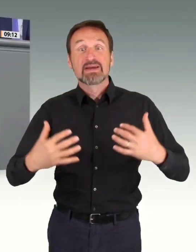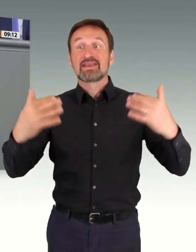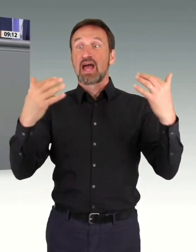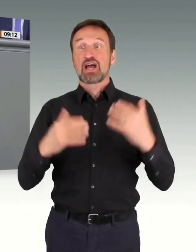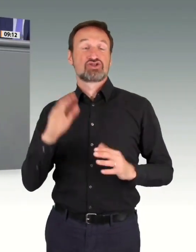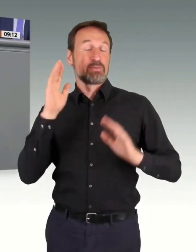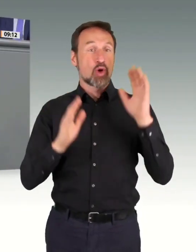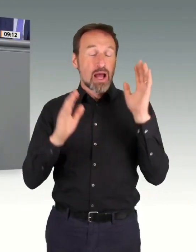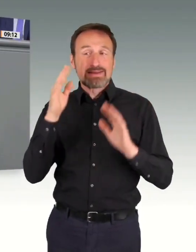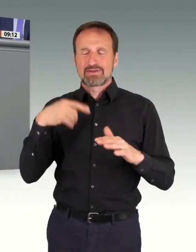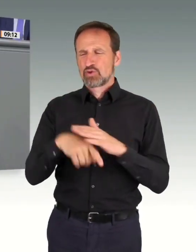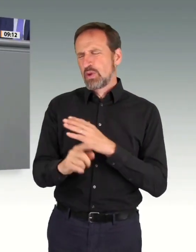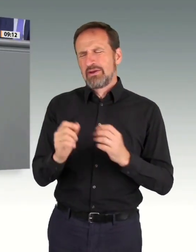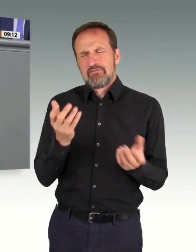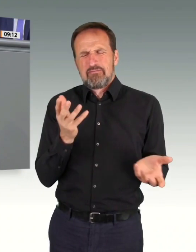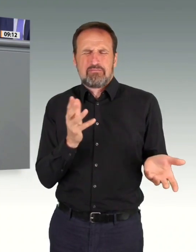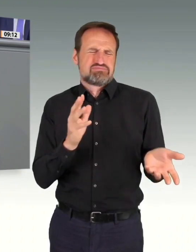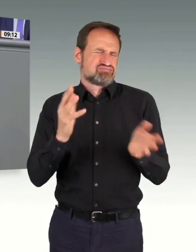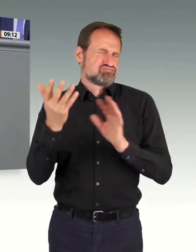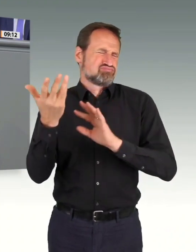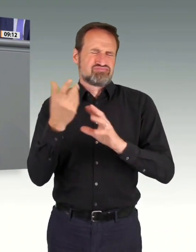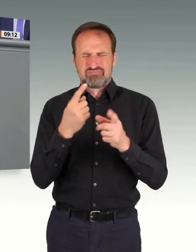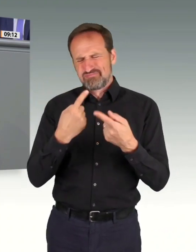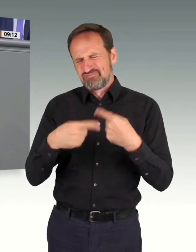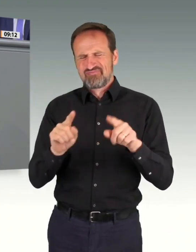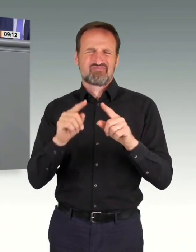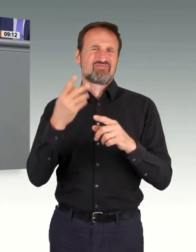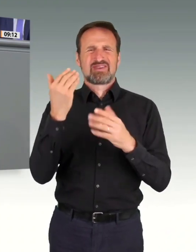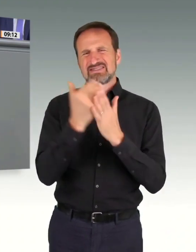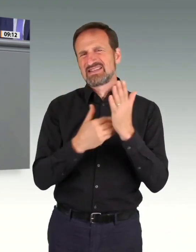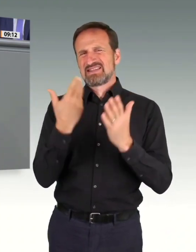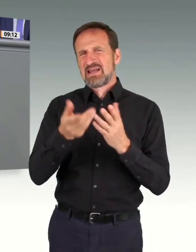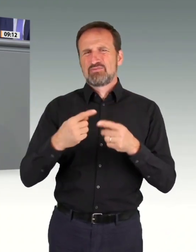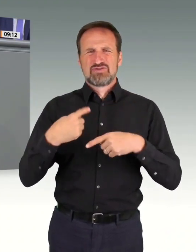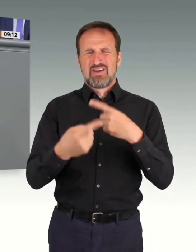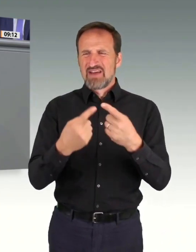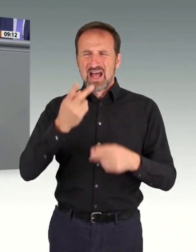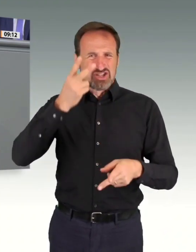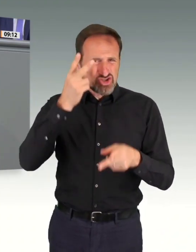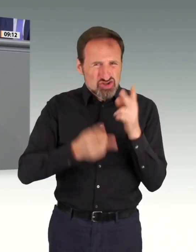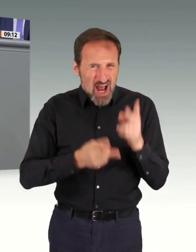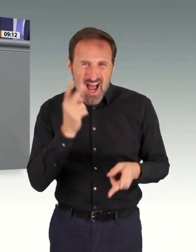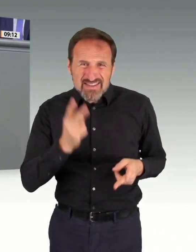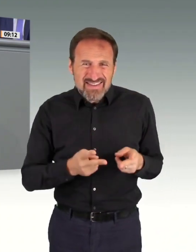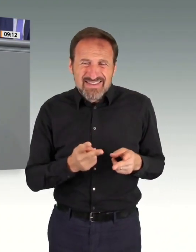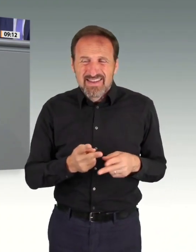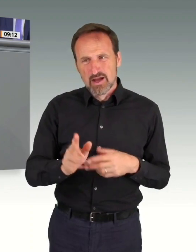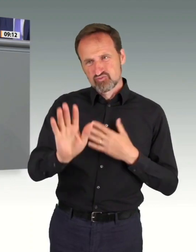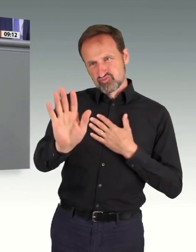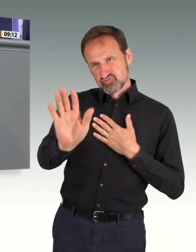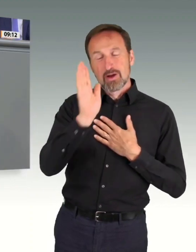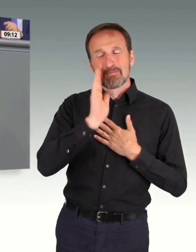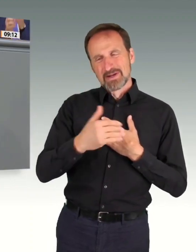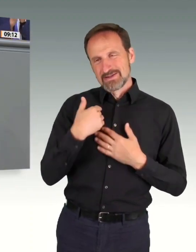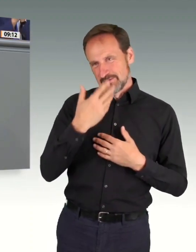Gesetzgebungsverfahren beschädigen. Ja, Herr Frey, ich will Ihnen das einmal vorhalten. Und vielleicht hören Sie einfach mal ganz